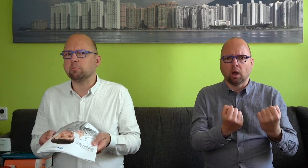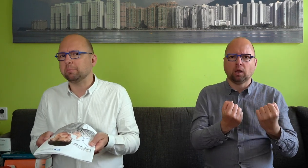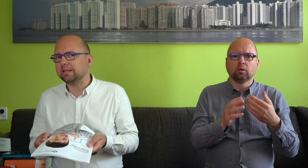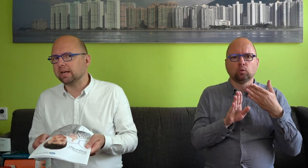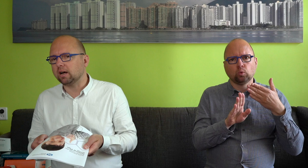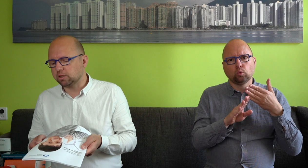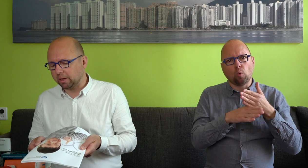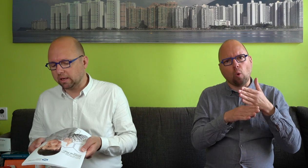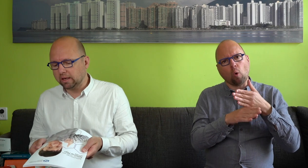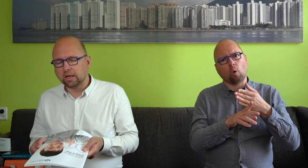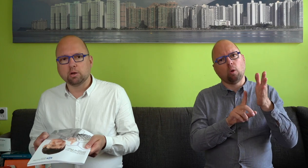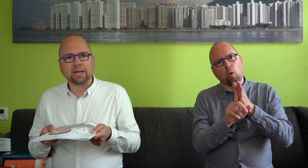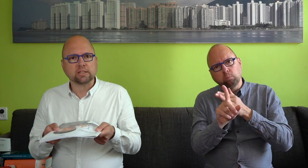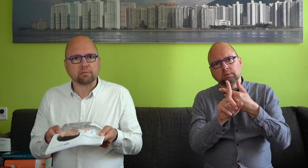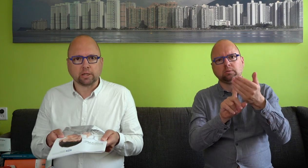implementeren, al die plannen. Maar het is er wel.